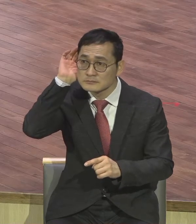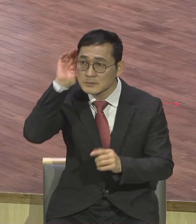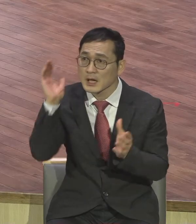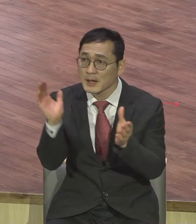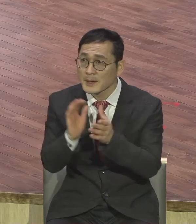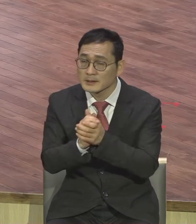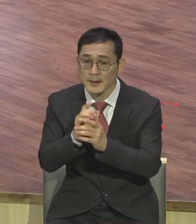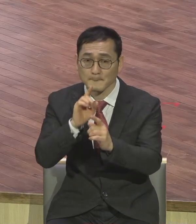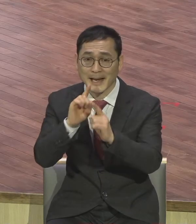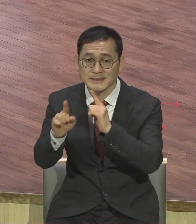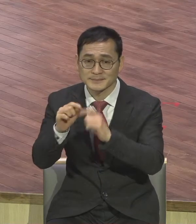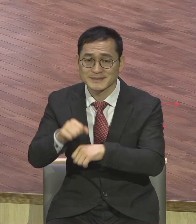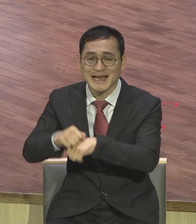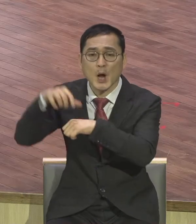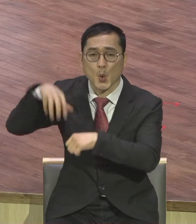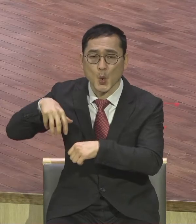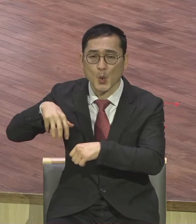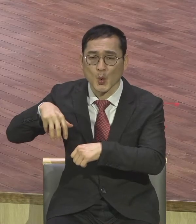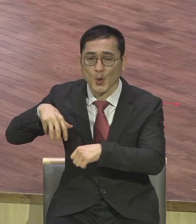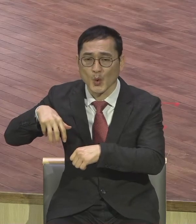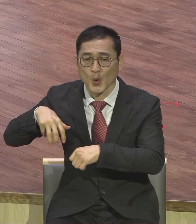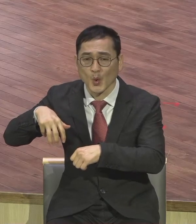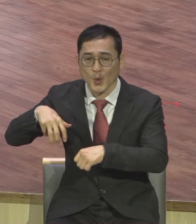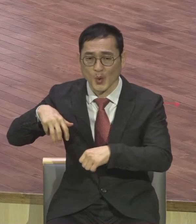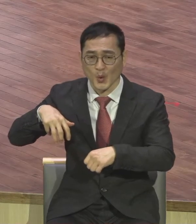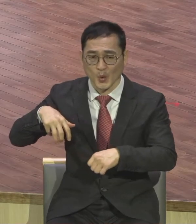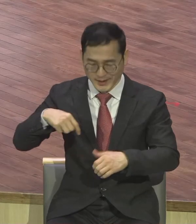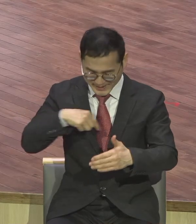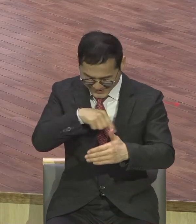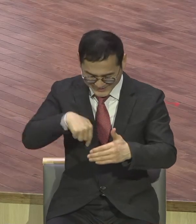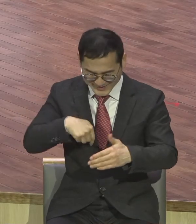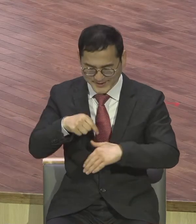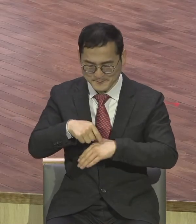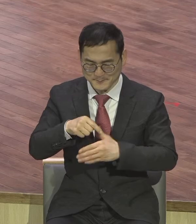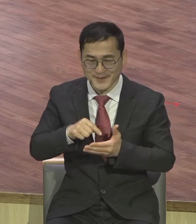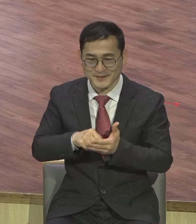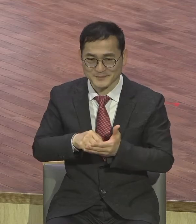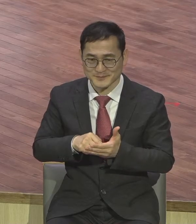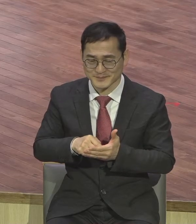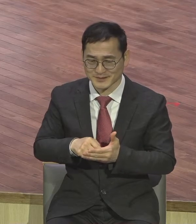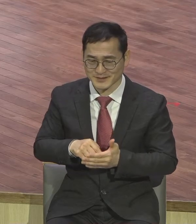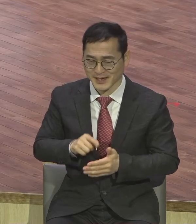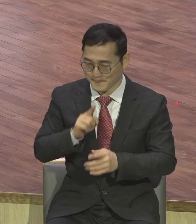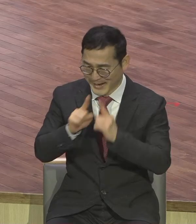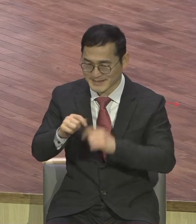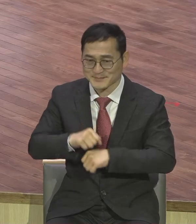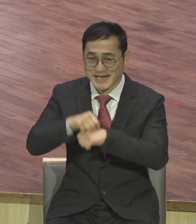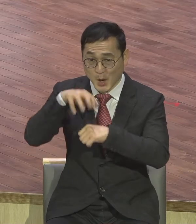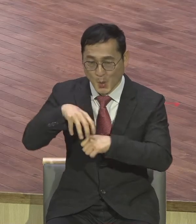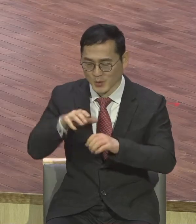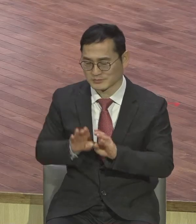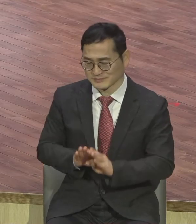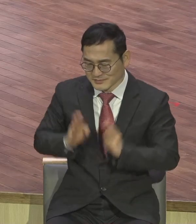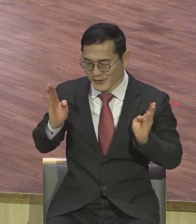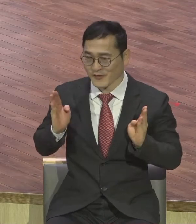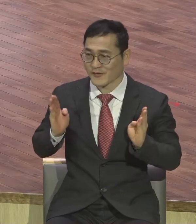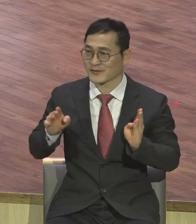이걸 여는 겁니다 예수가 그리스도 인생 모든 복음 해결자라는 복음의 참 진리 속에 담겨져 있는 신령한